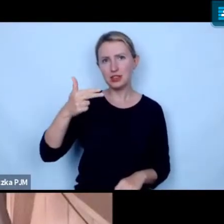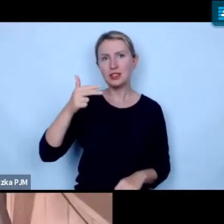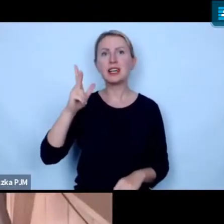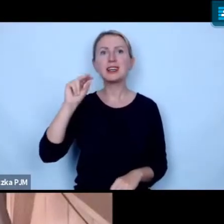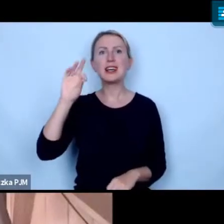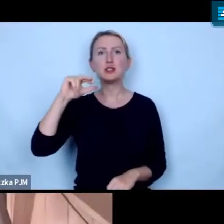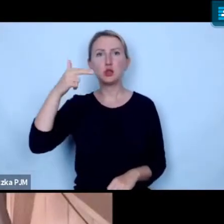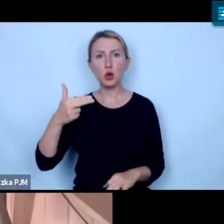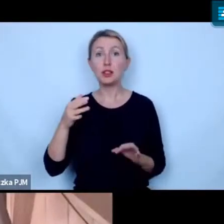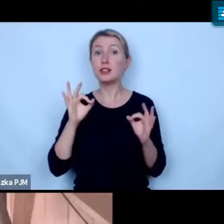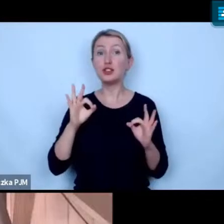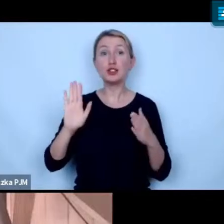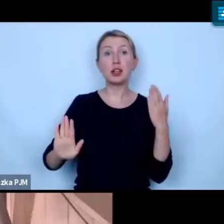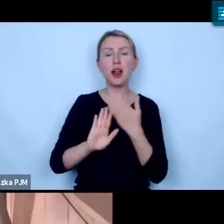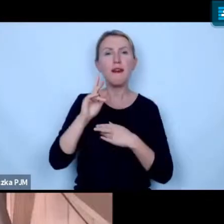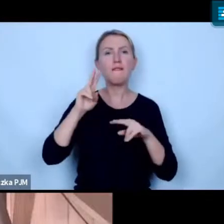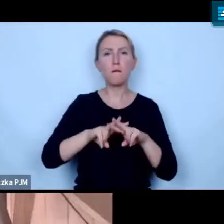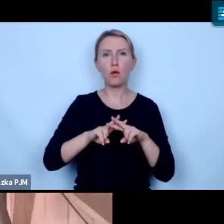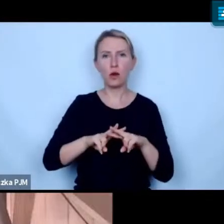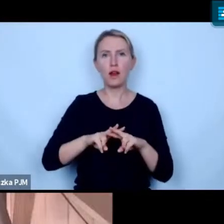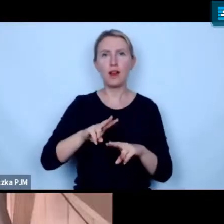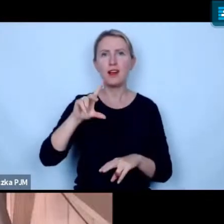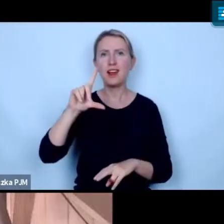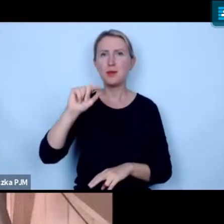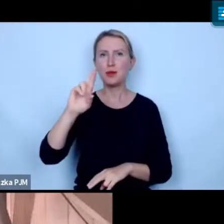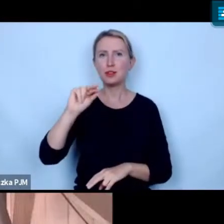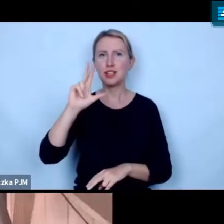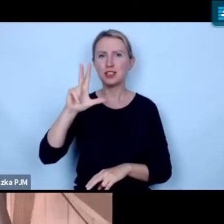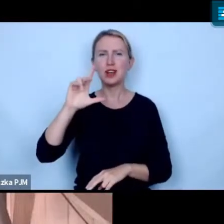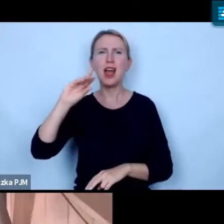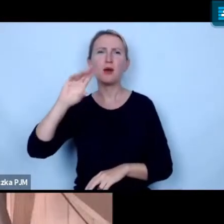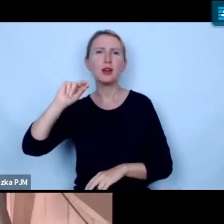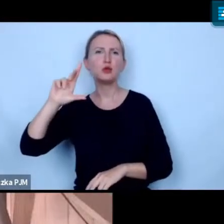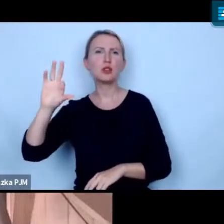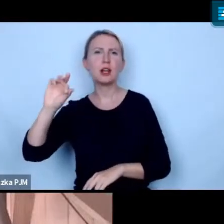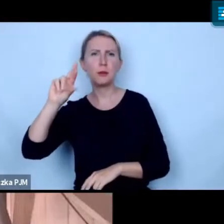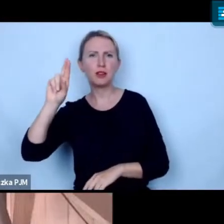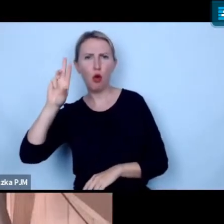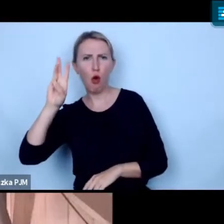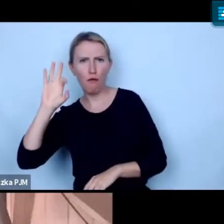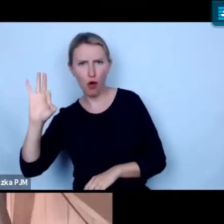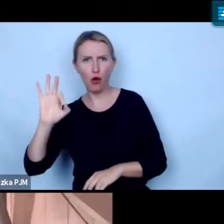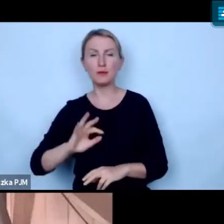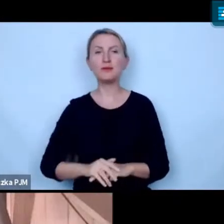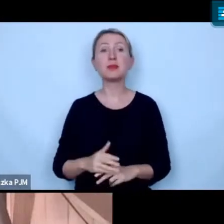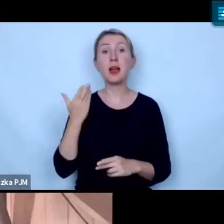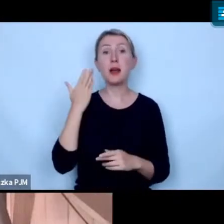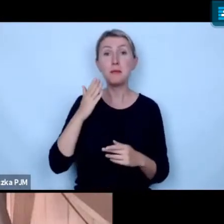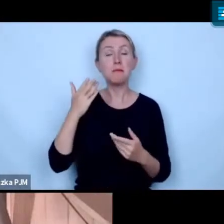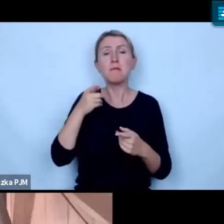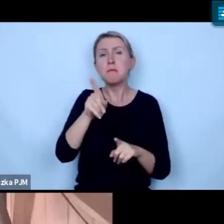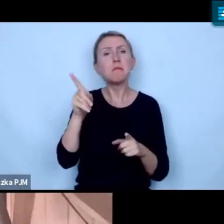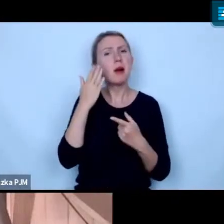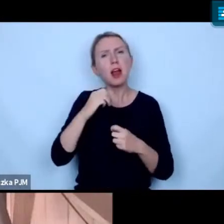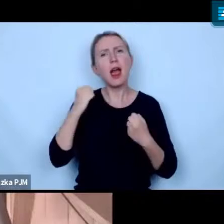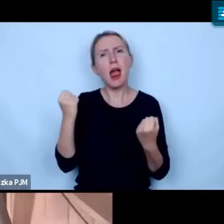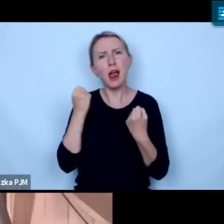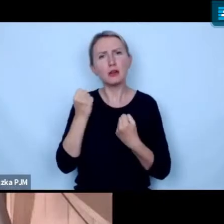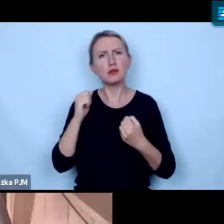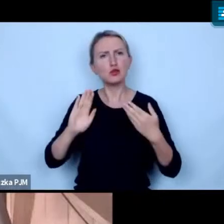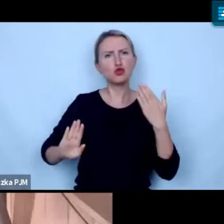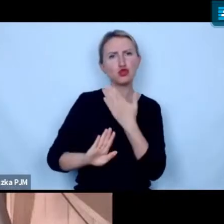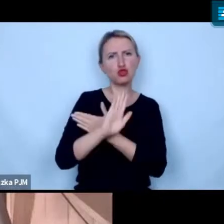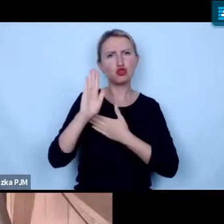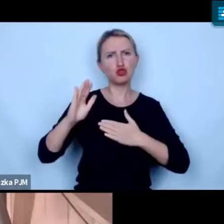który dzisiaj reprezentuje Fundację Prosiaczka Udyniusza Biniutkowo panie Marcinie bardzo angażujecie się w działania rzecznicze